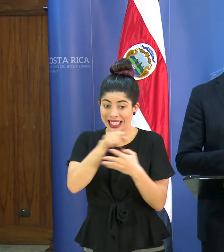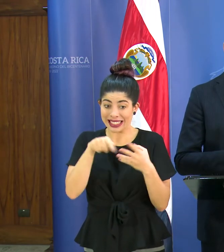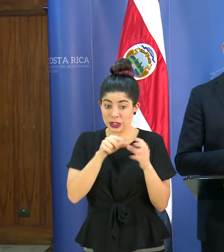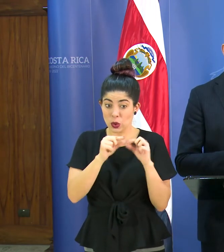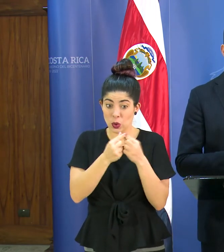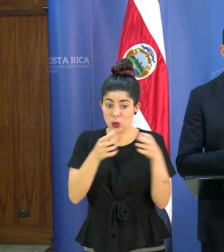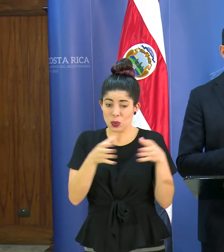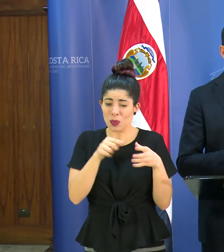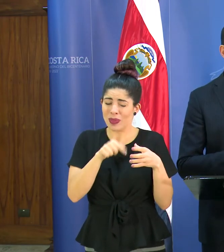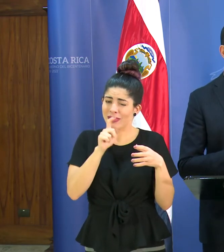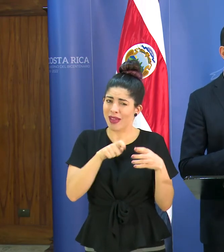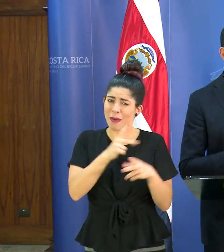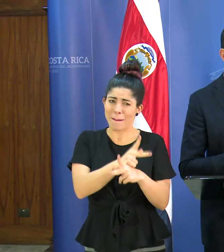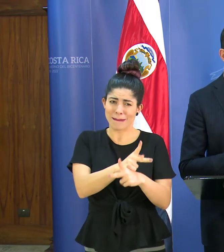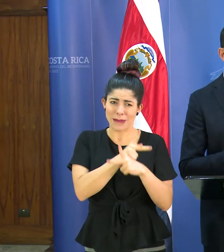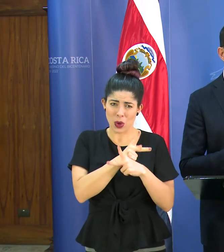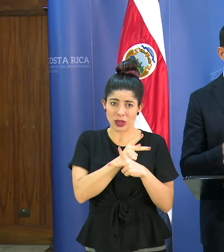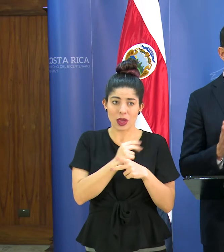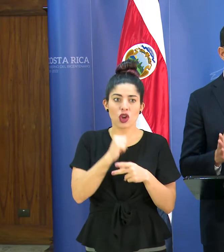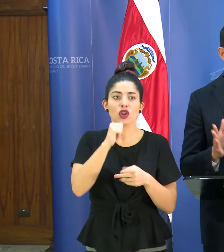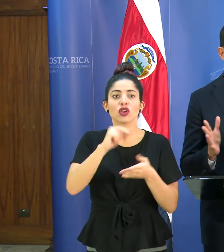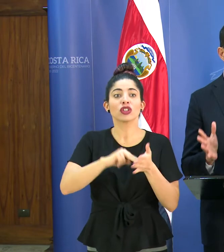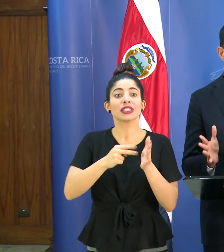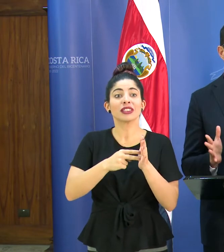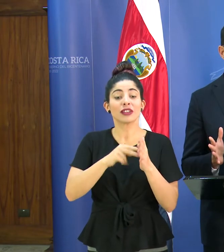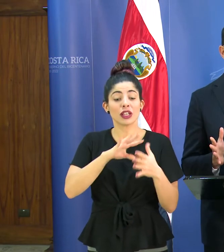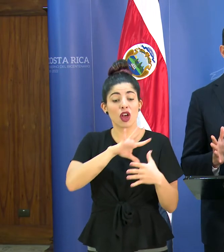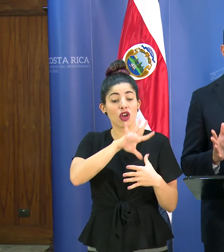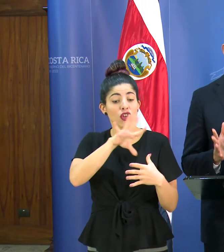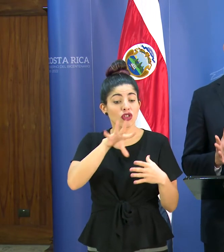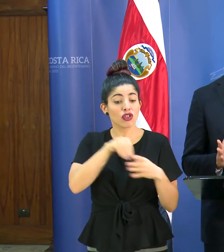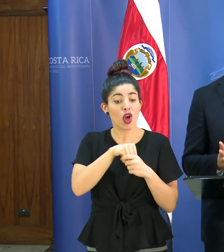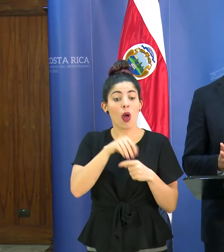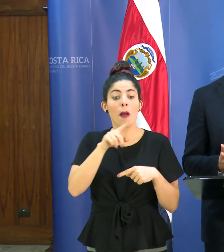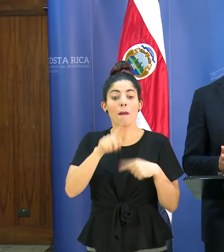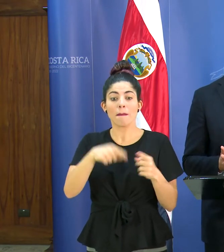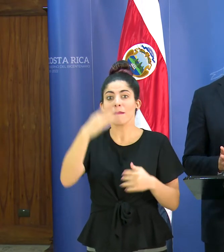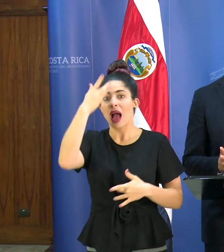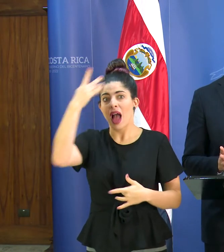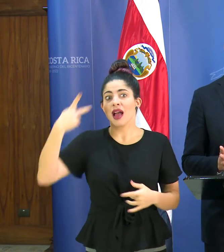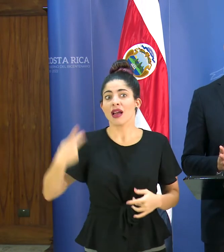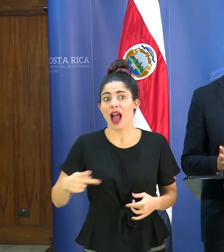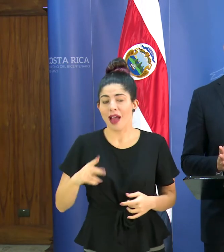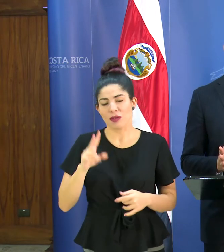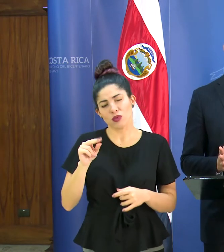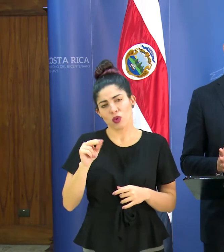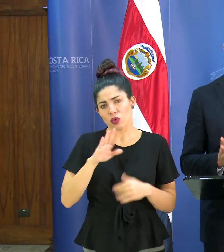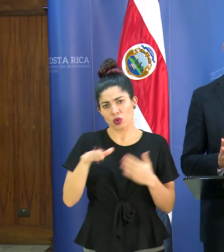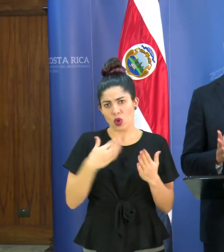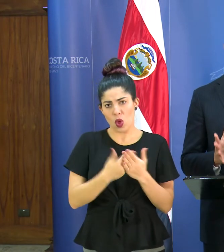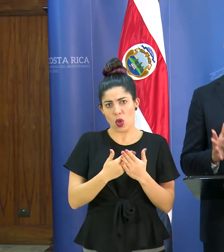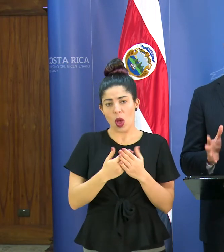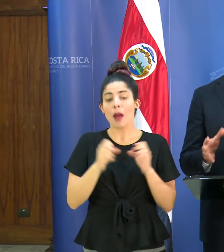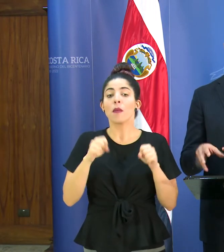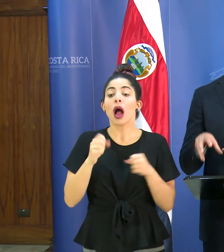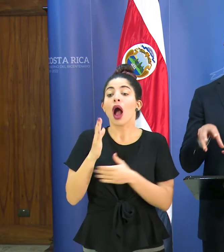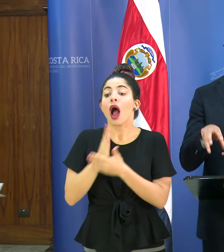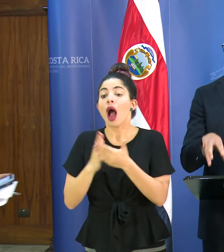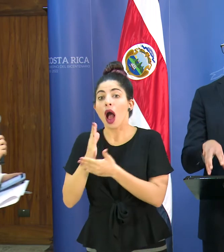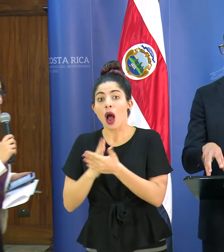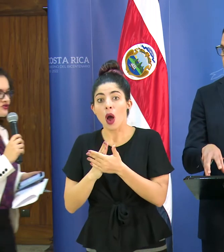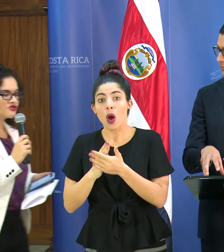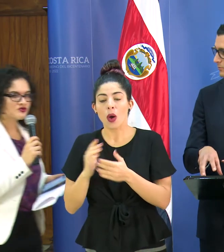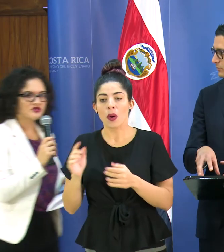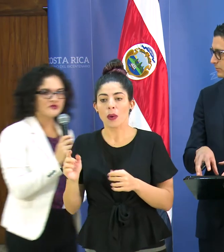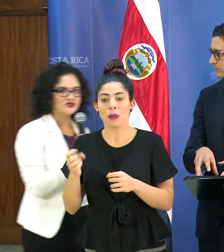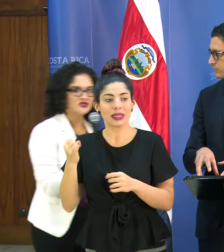porque no es tampoco que todas estas personas van a enfermar gravemente. O sea, pueden haber personas que están dentro